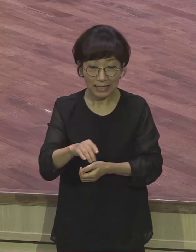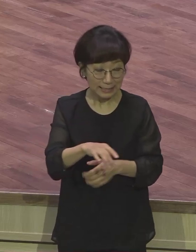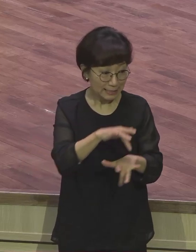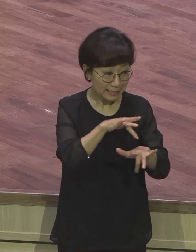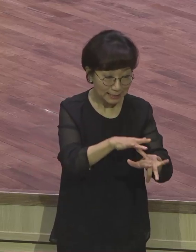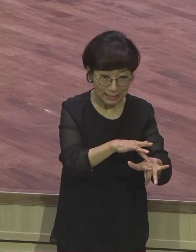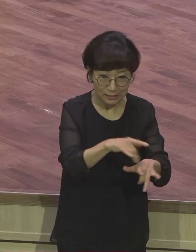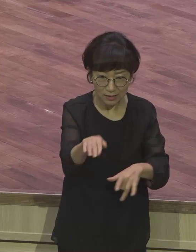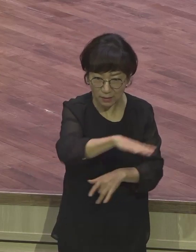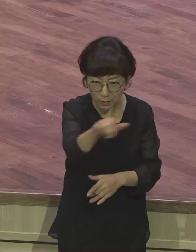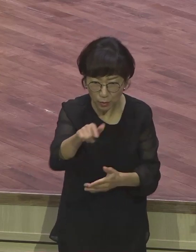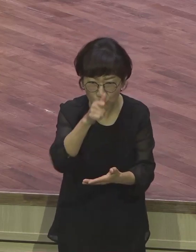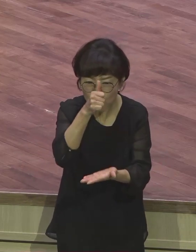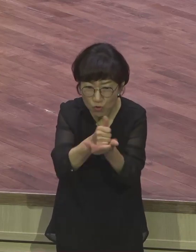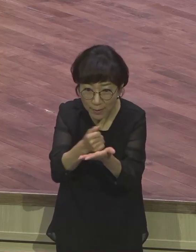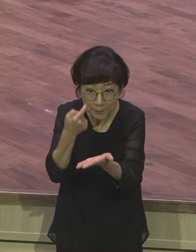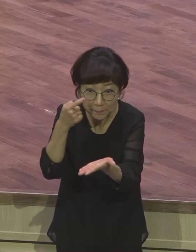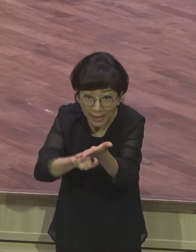대언자라. 우리 변호사예요.